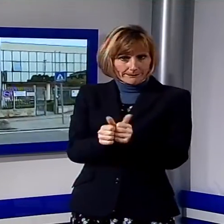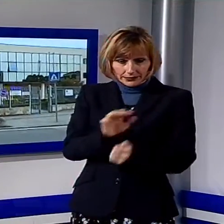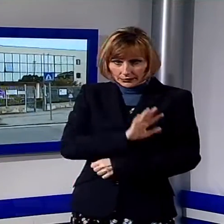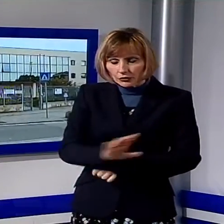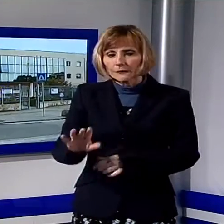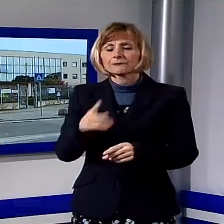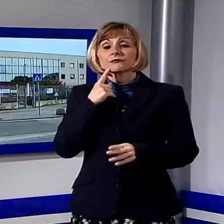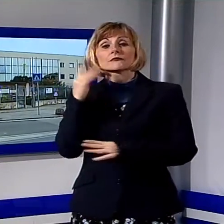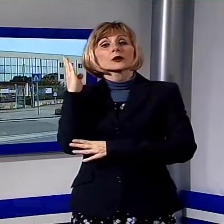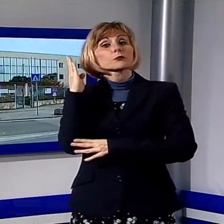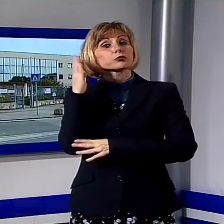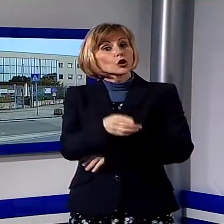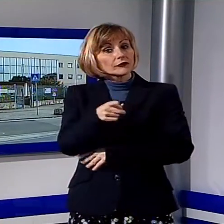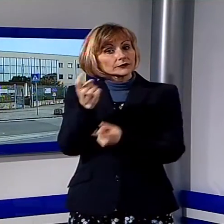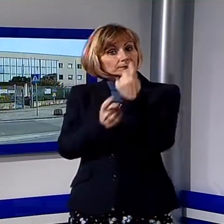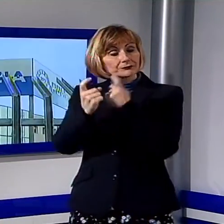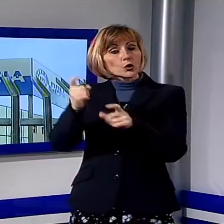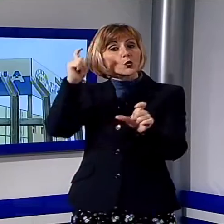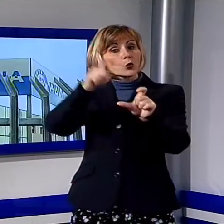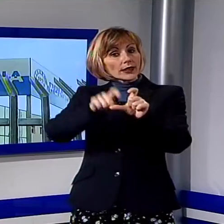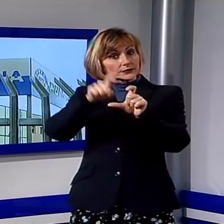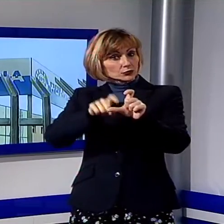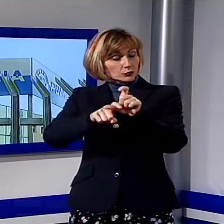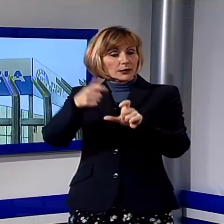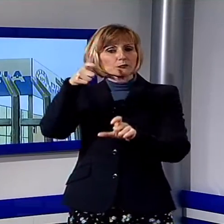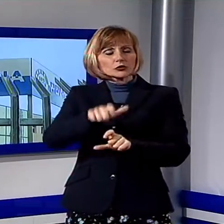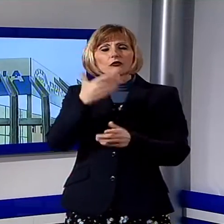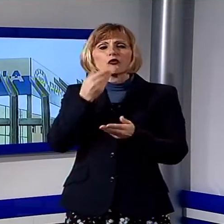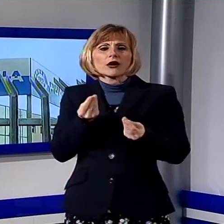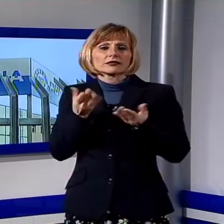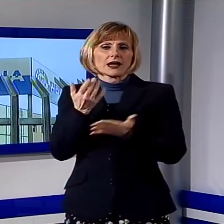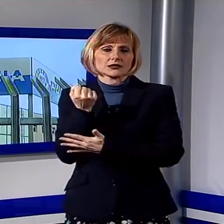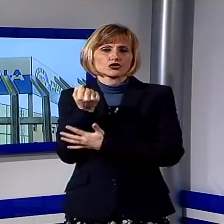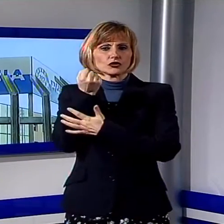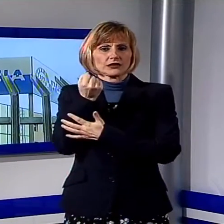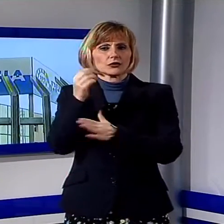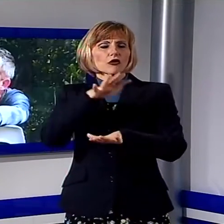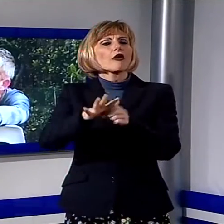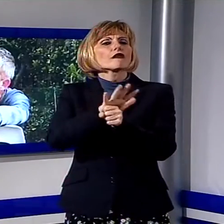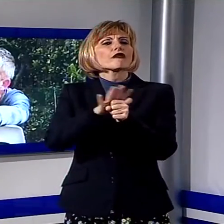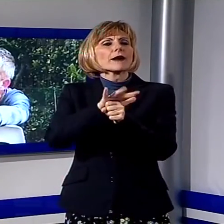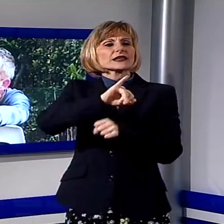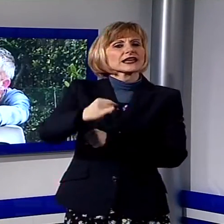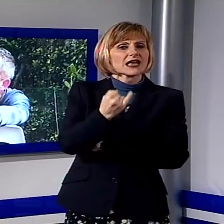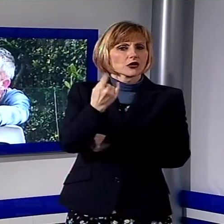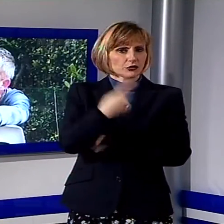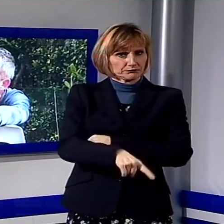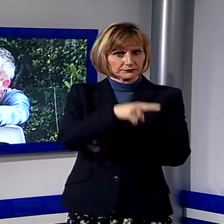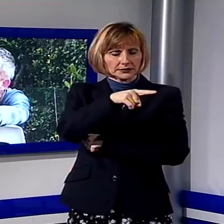provvedimento preso dalla Questura anche per esprimere vicinanza e sostegno alla famiglia di Manuele Iacconi in attesa della condanna dei